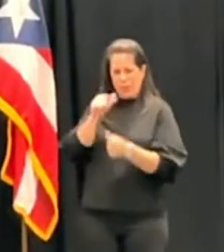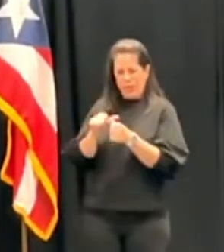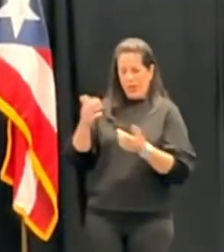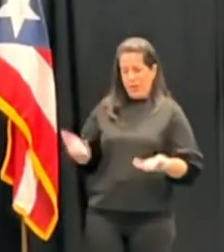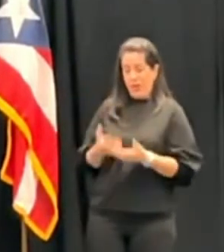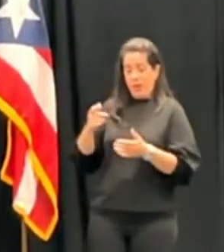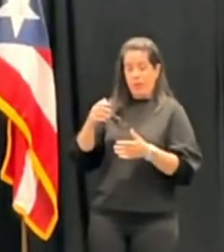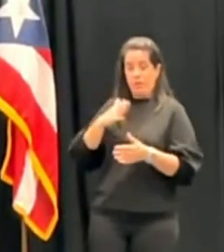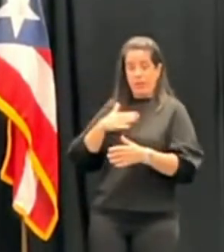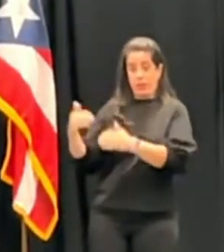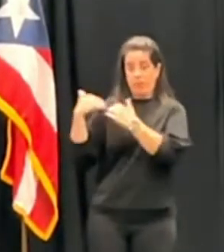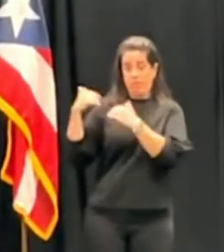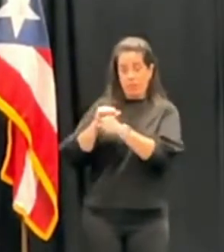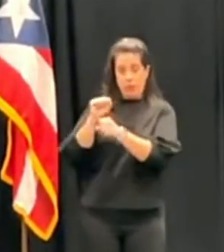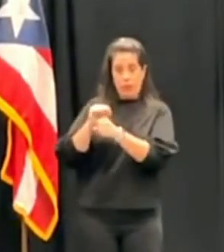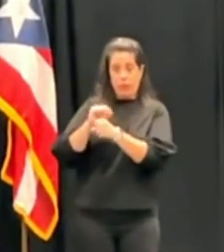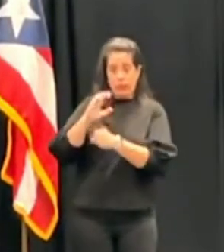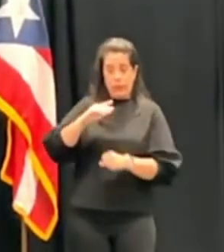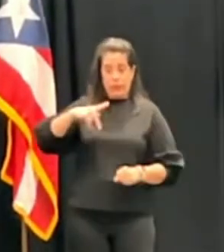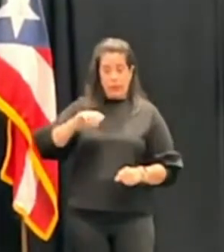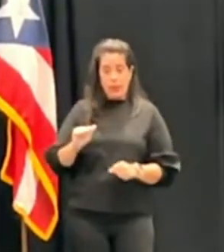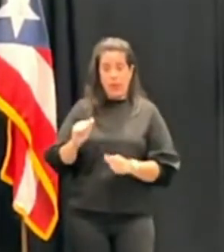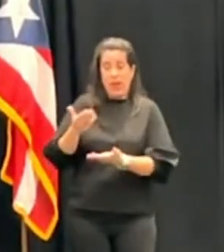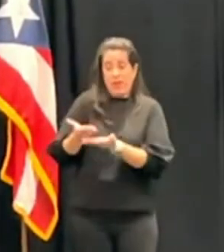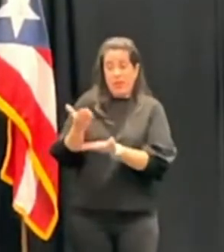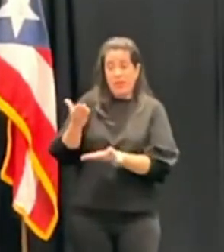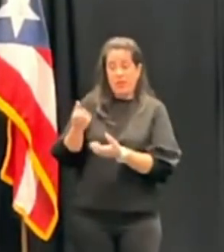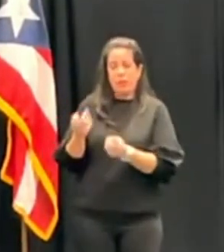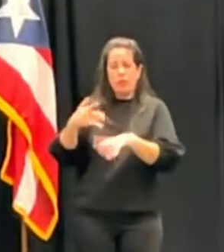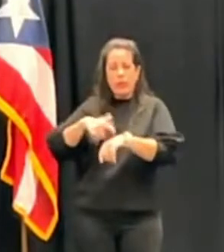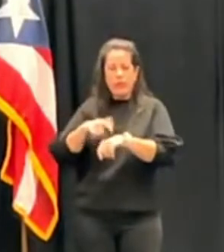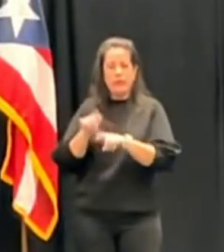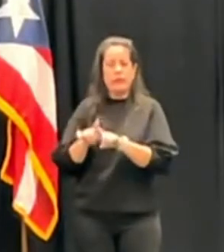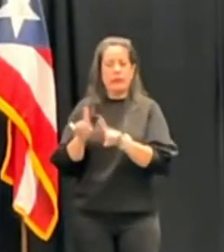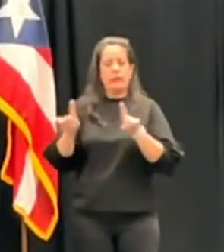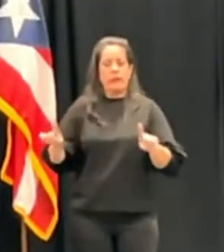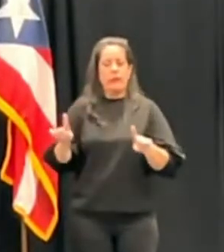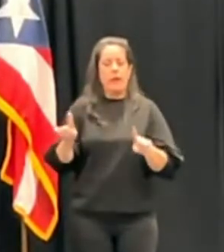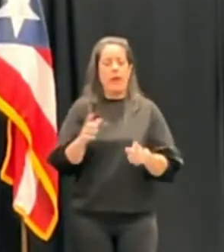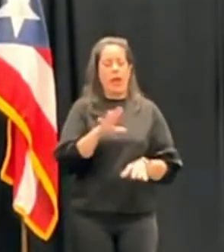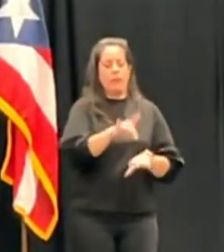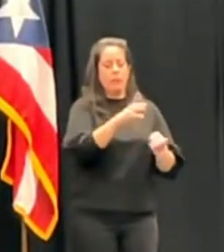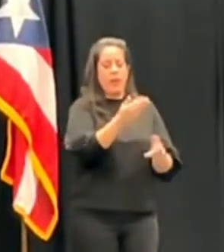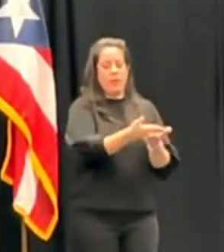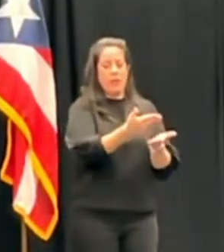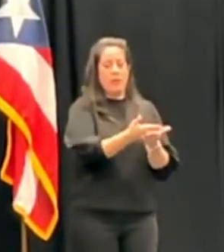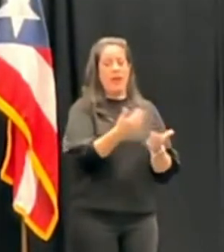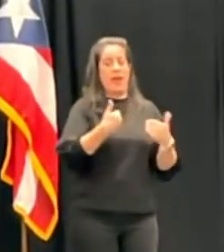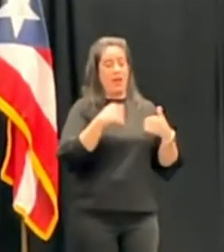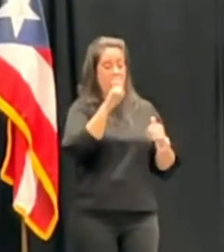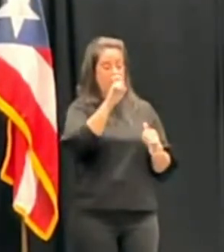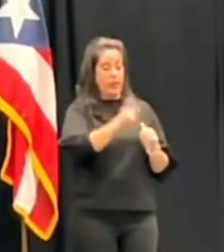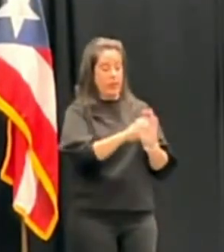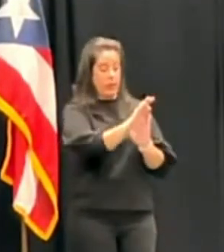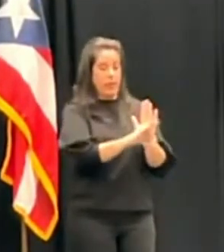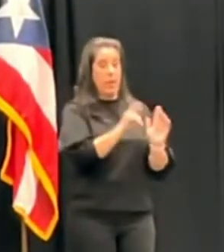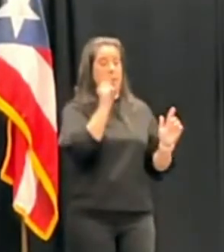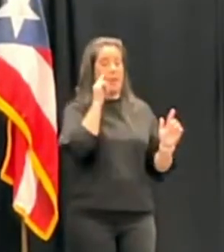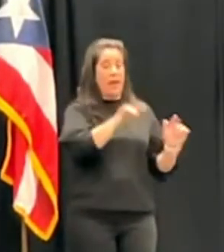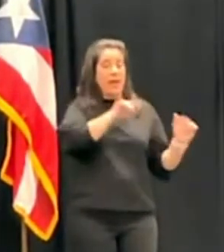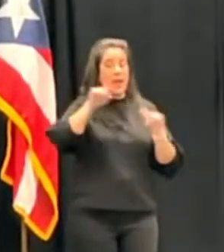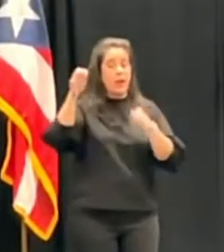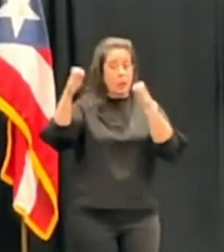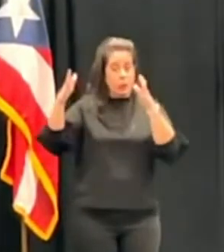de CPA, la evidencia en muchas ocasiones es muy diferente a la evidencia que necesitan los fiscales para llevar casos a los tribunales.